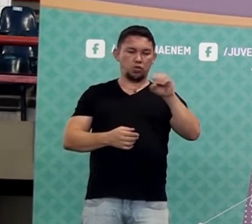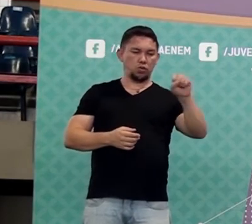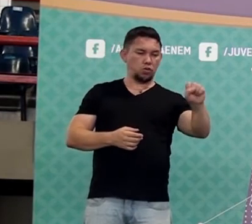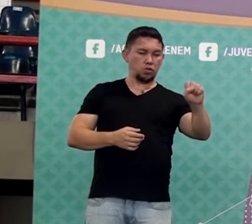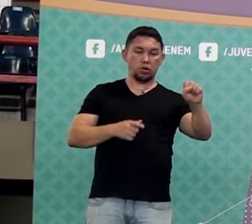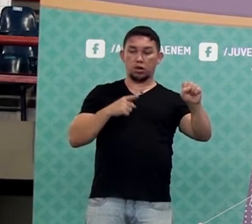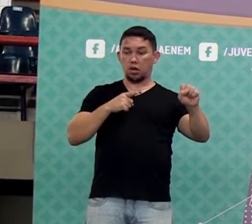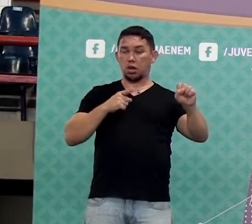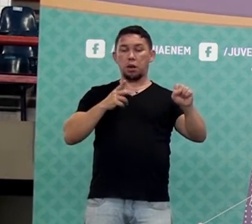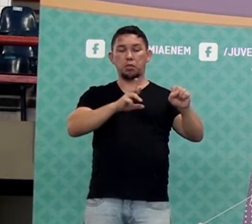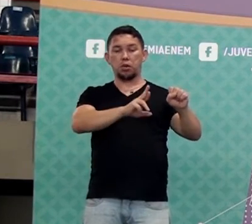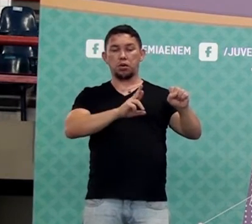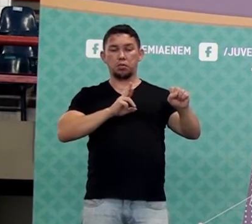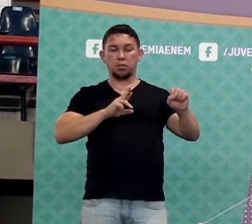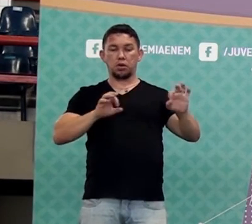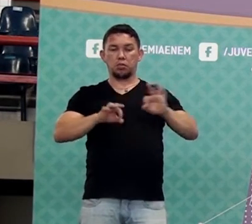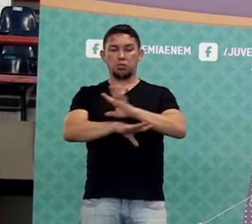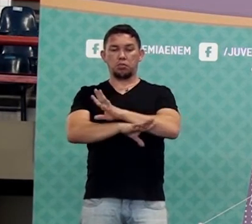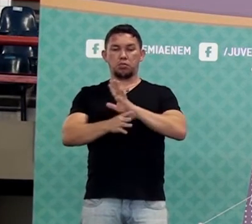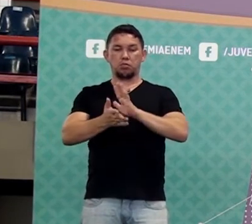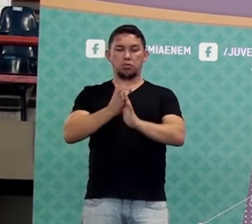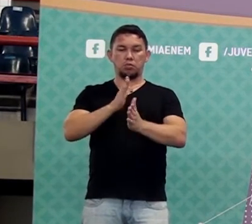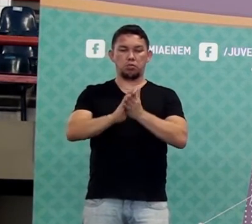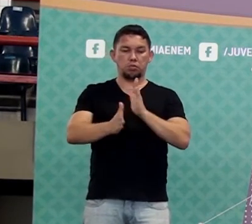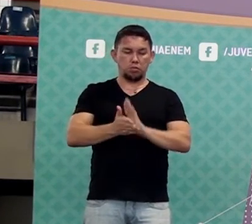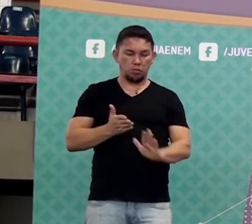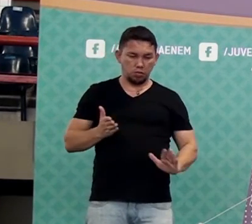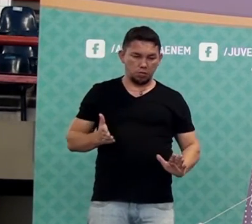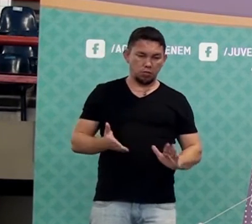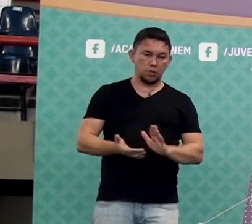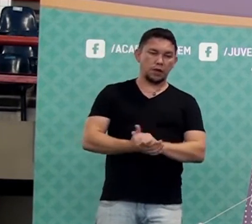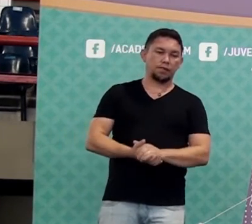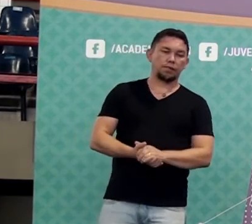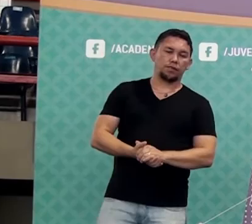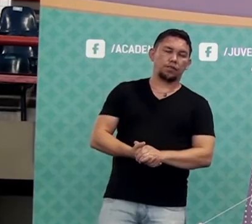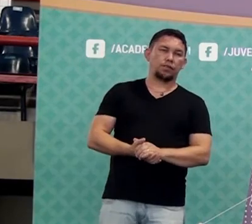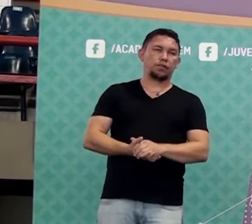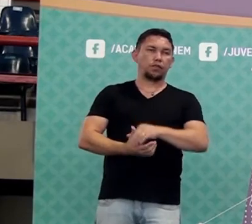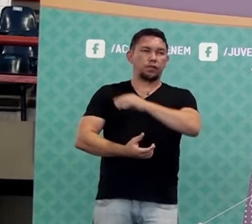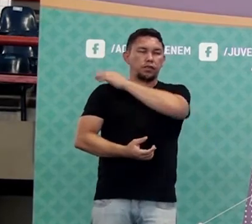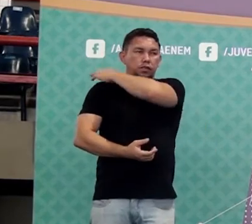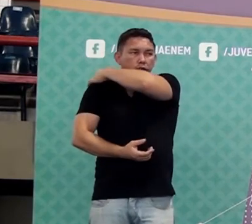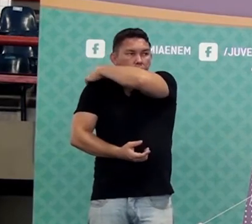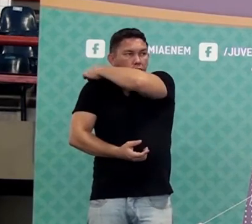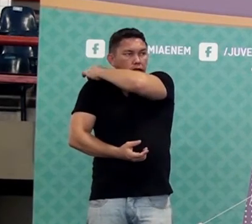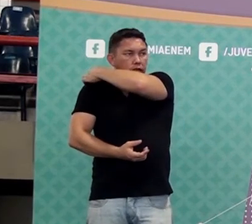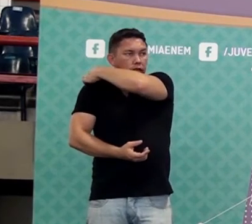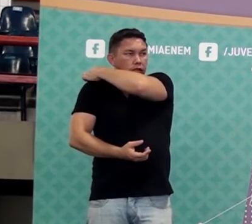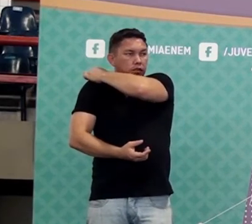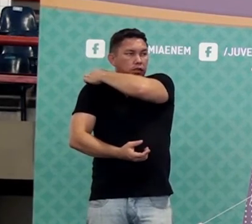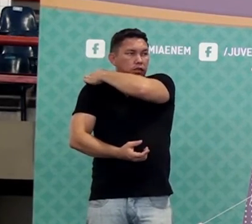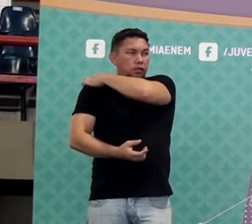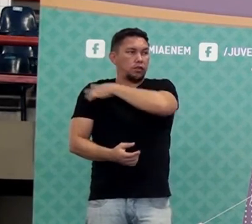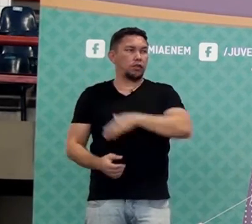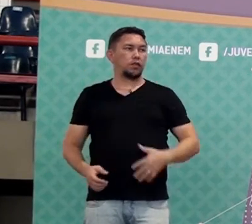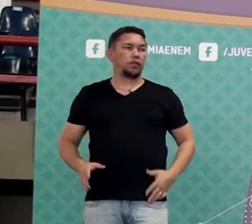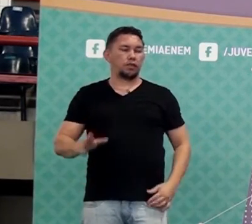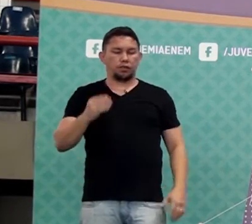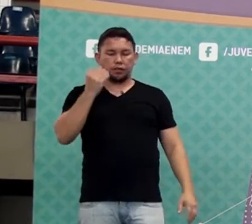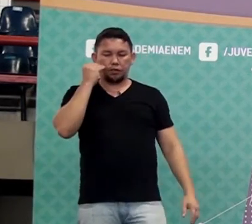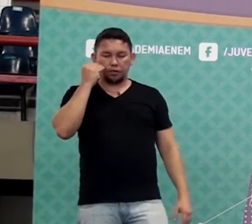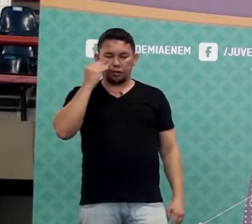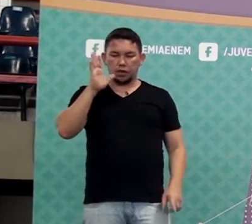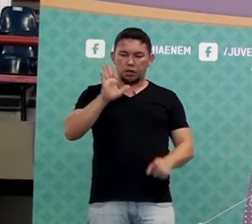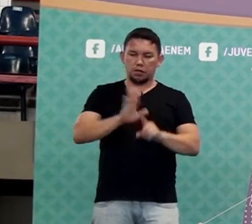mais a taxa, é para você encontrar já o novo valor, já com o aumento embutido. Uma coisa vai aumentar, vamos fazer um teste aqui.